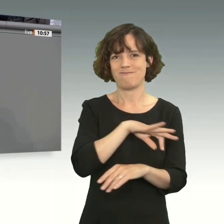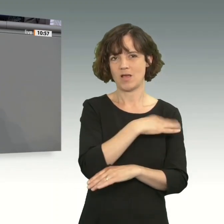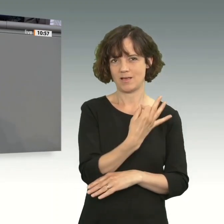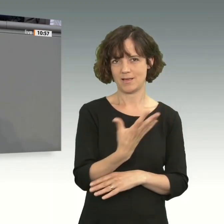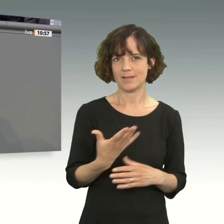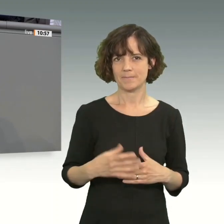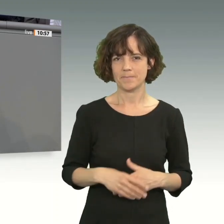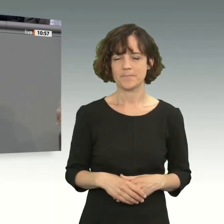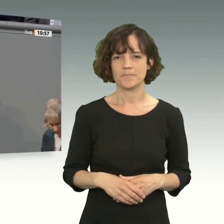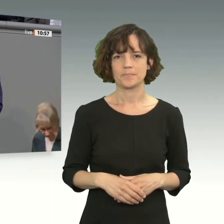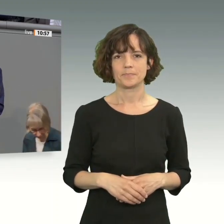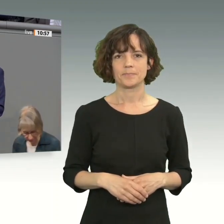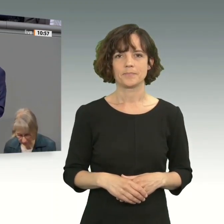dazu.